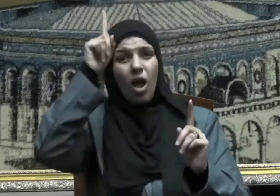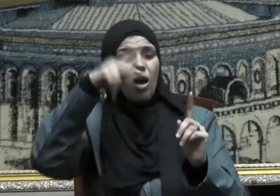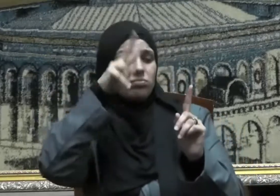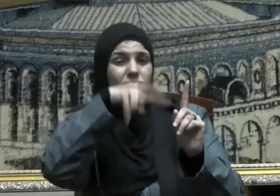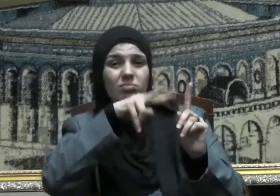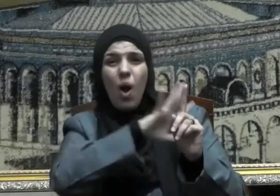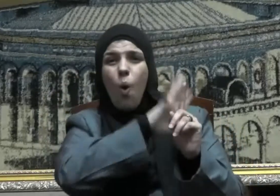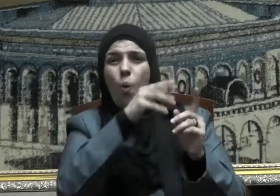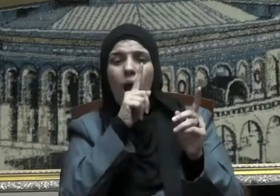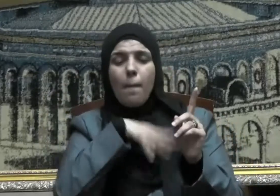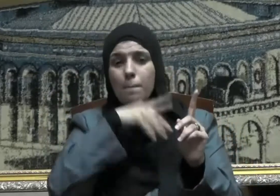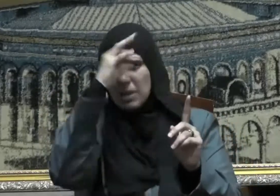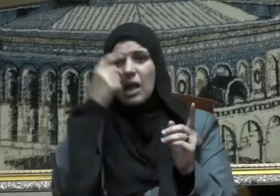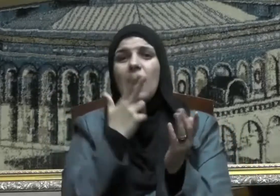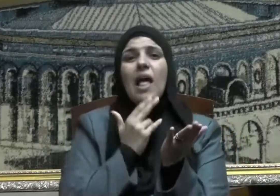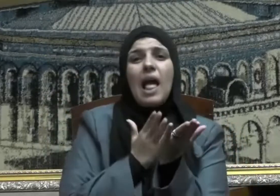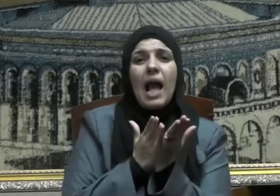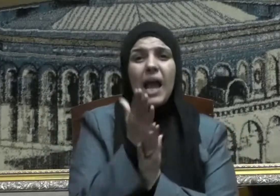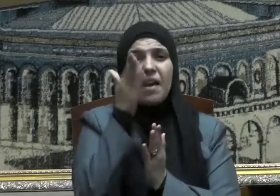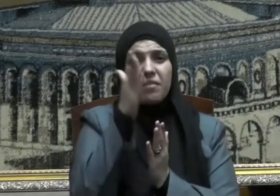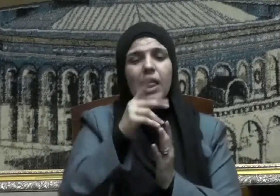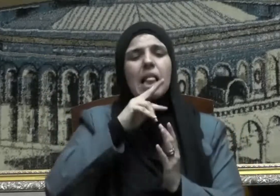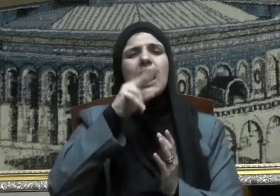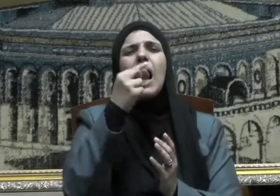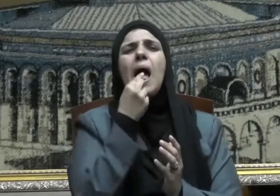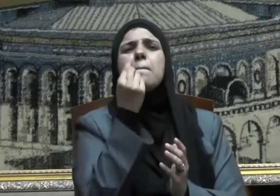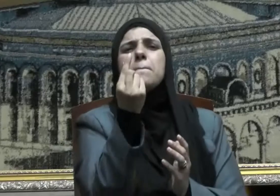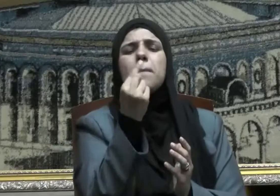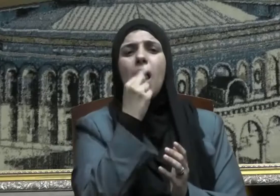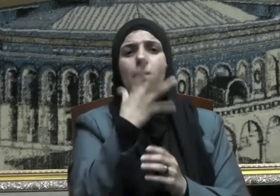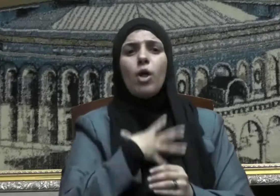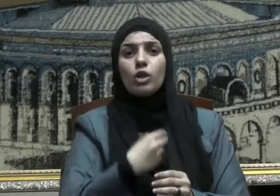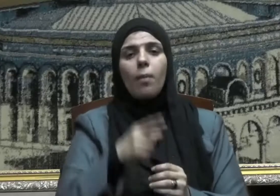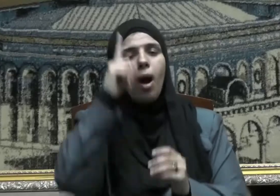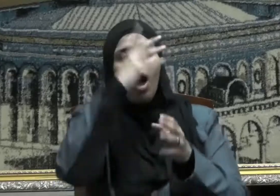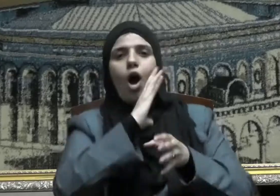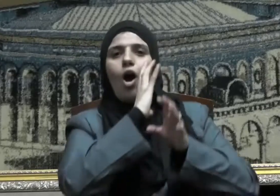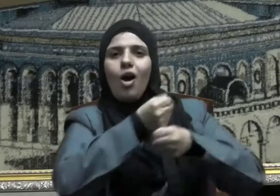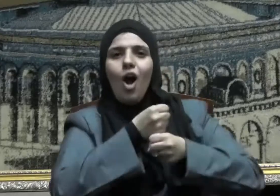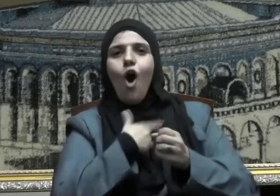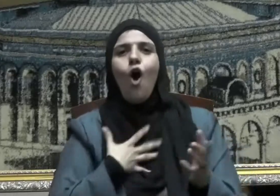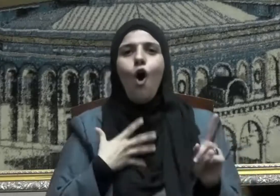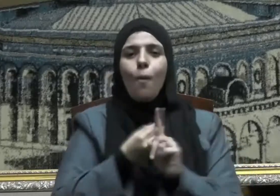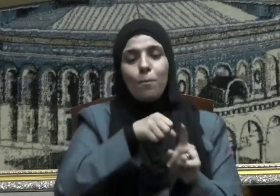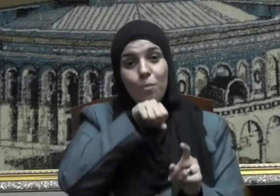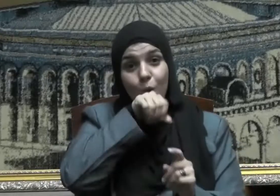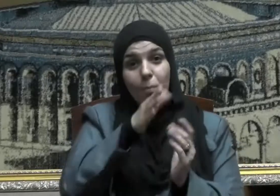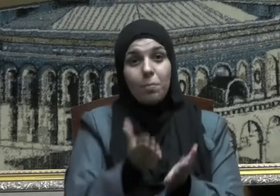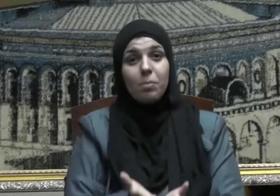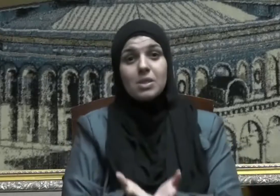يحقر شيئا من المعروف ولو كلمة طيبة قال صلى الله عليه وسلم